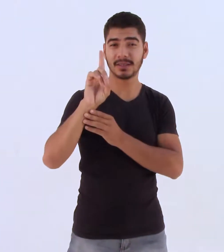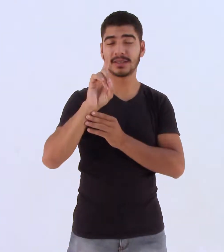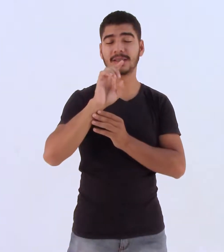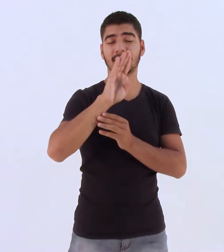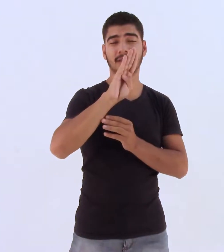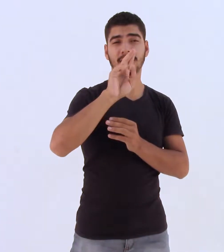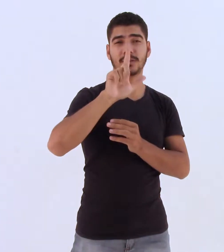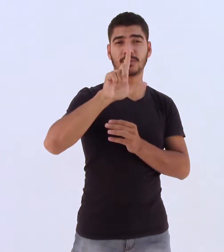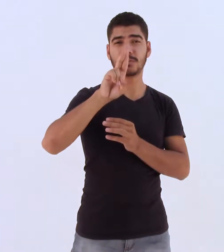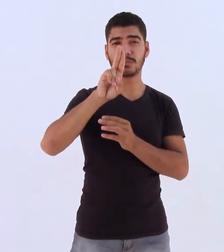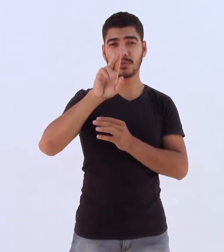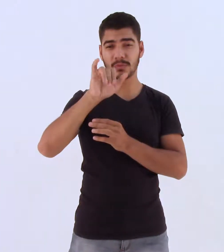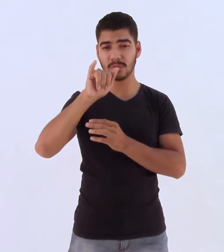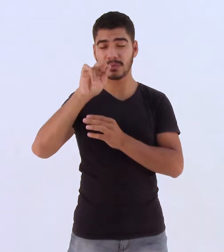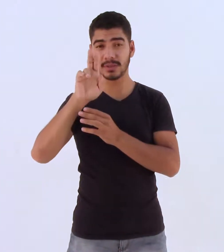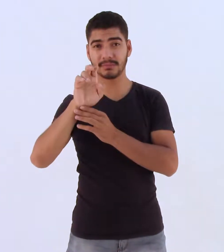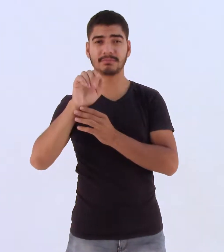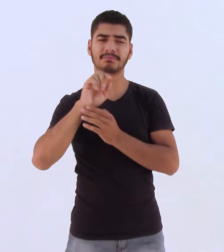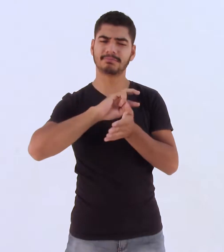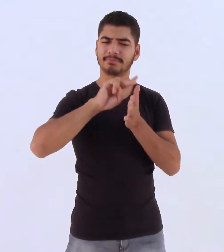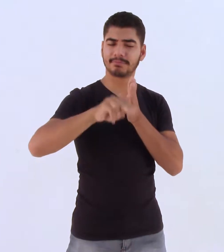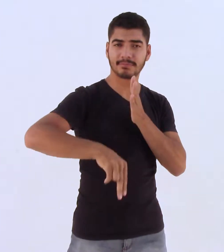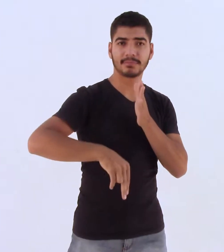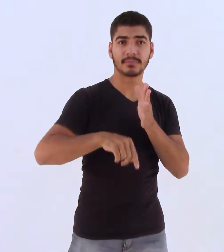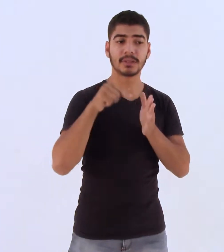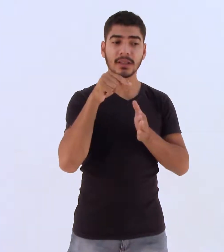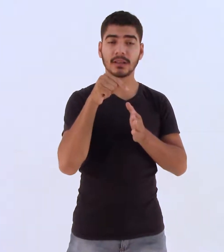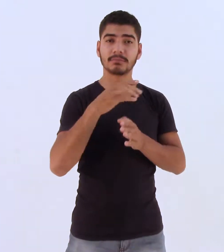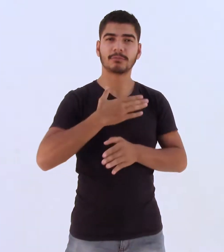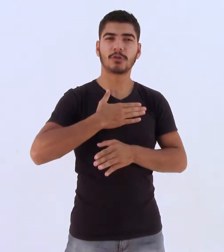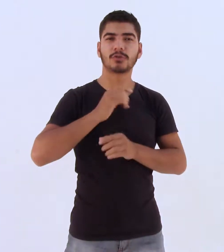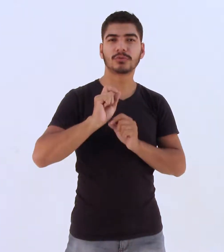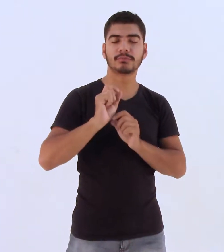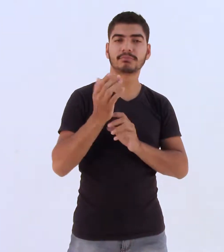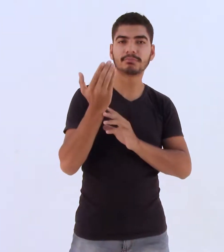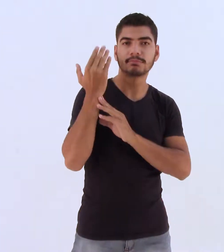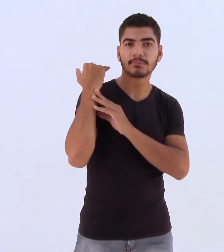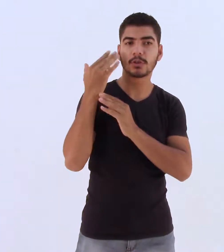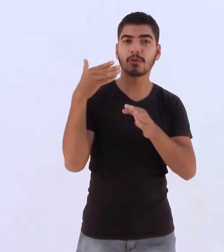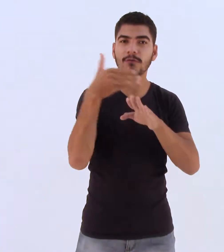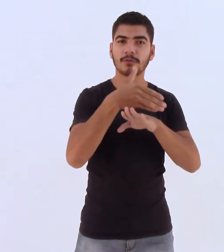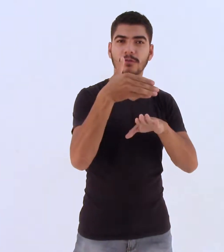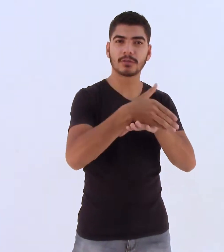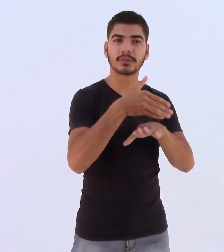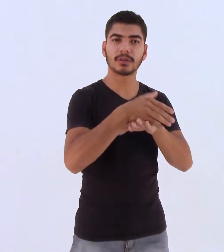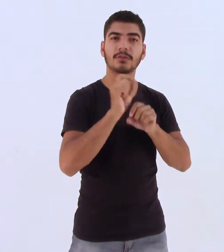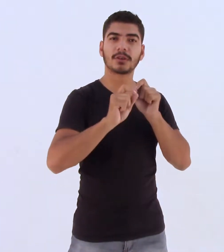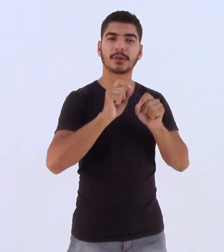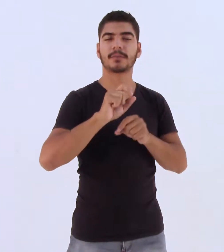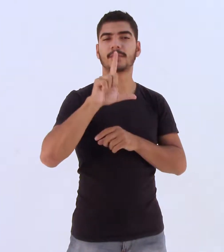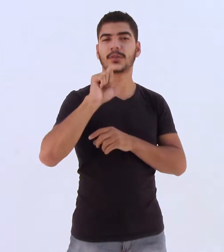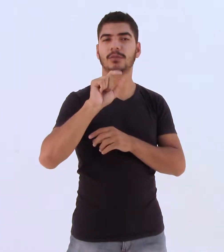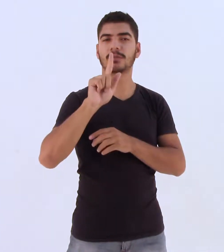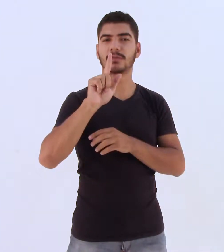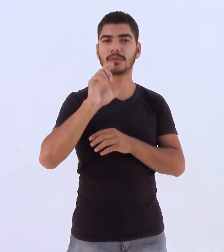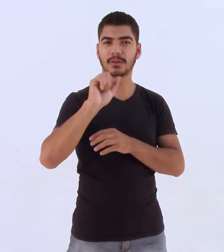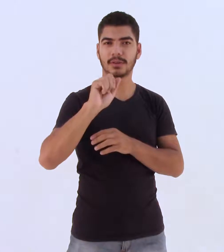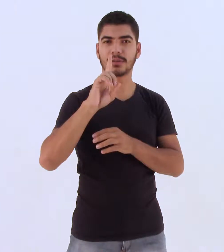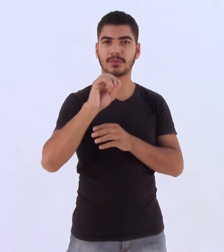Para ele, a mídia física é uma cártese que o leva à época em que frequentava as antigas locadoras de vídeo. Não é por